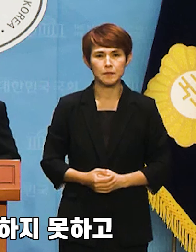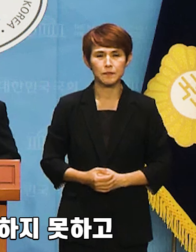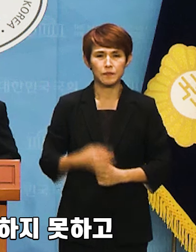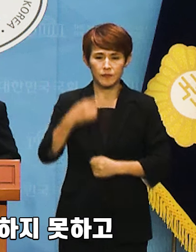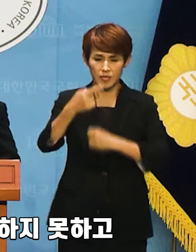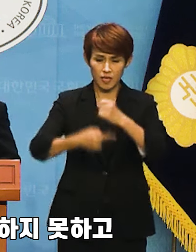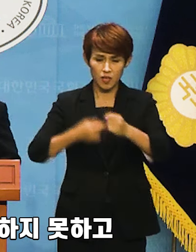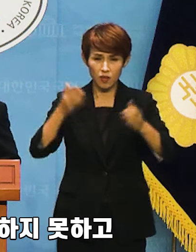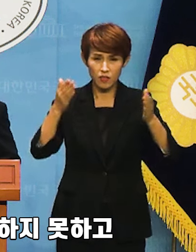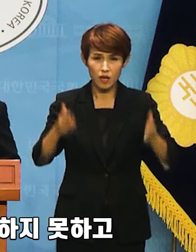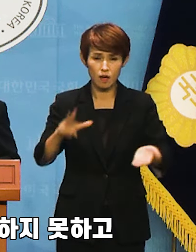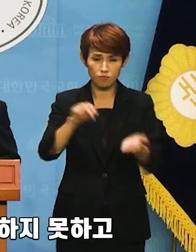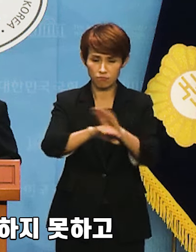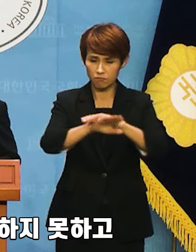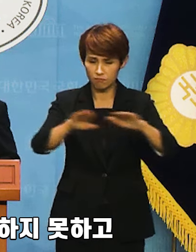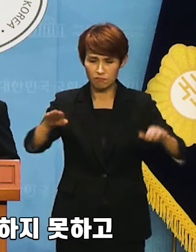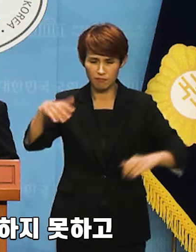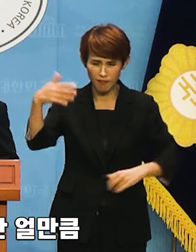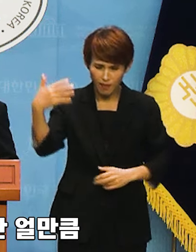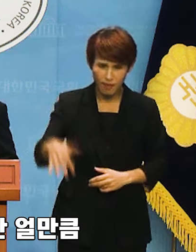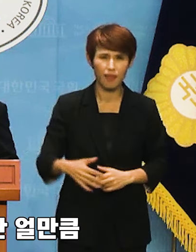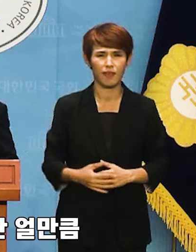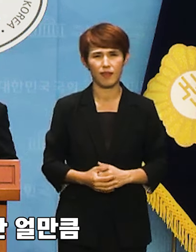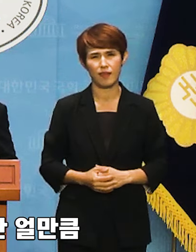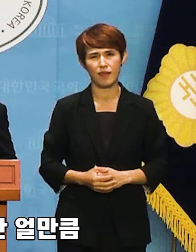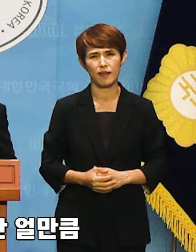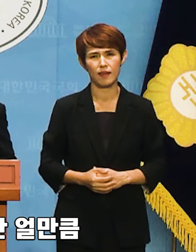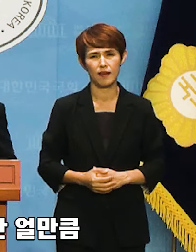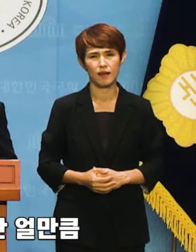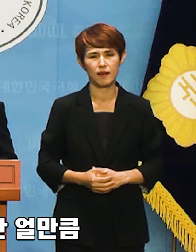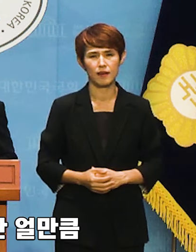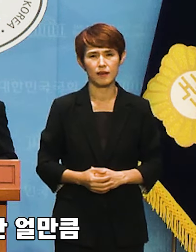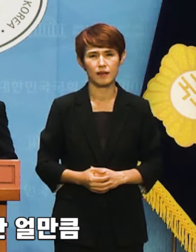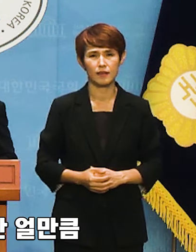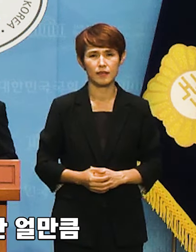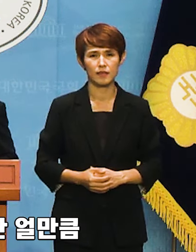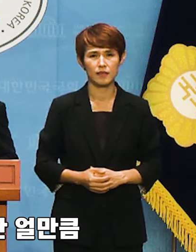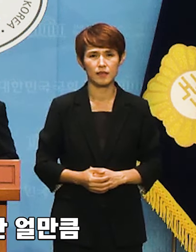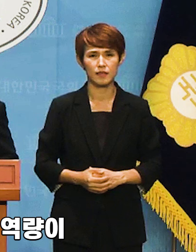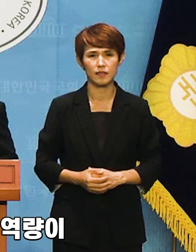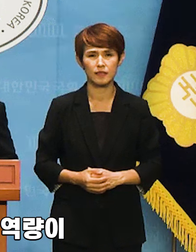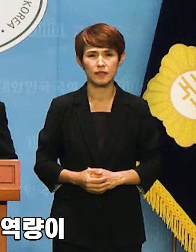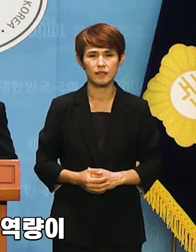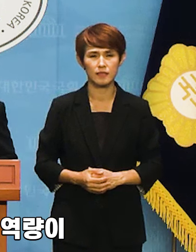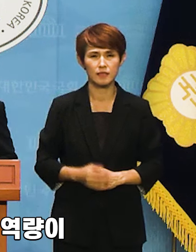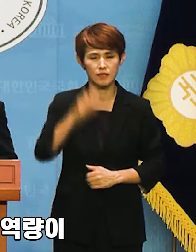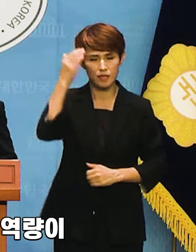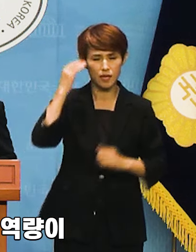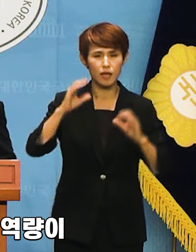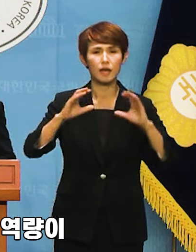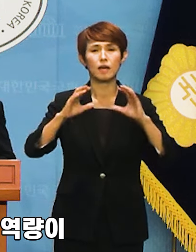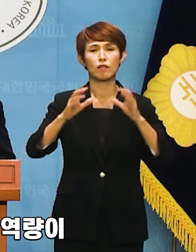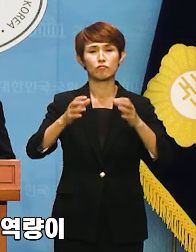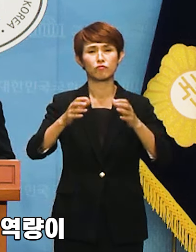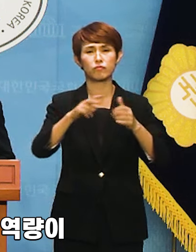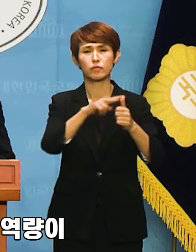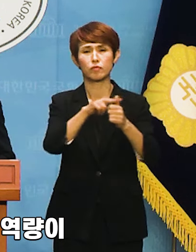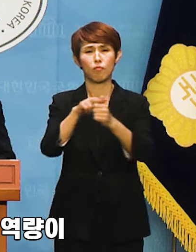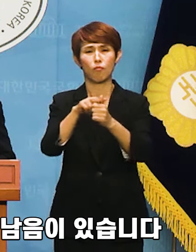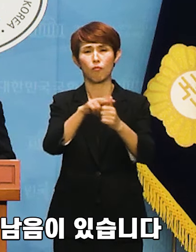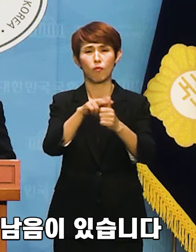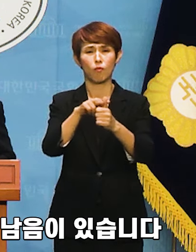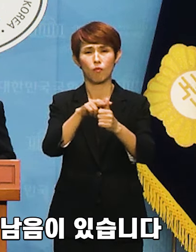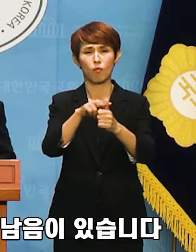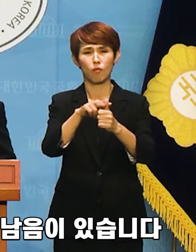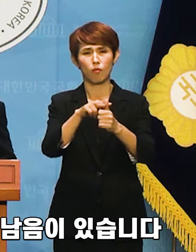1년 동안 이것을 해결하지 못하고 과연 지난 1년 동안 얼만큼 대한민국의 정보 역량이